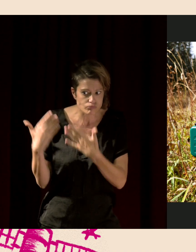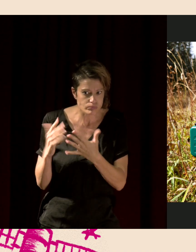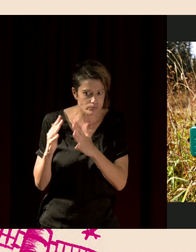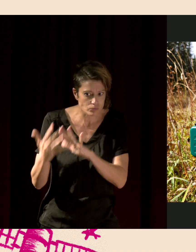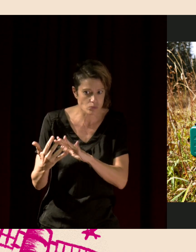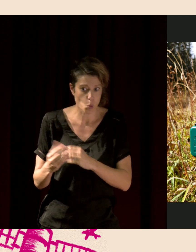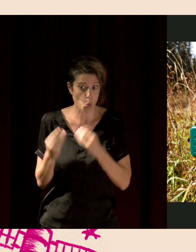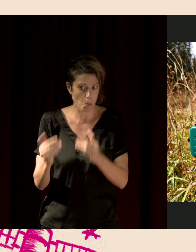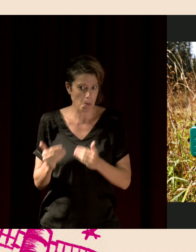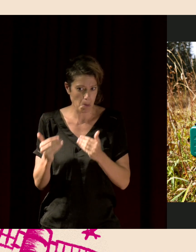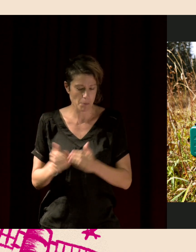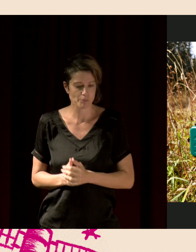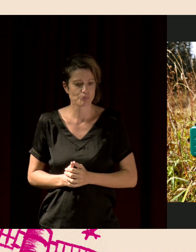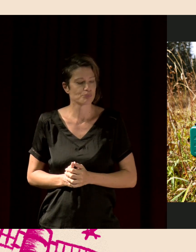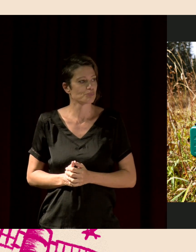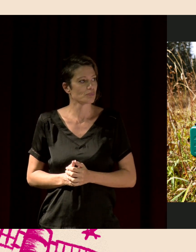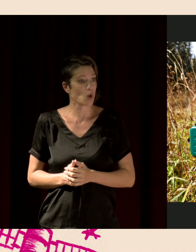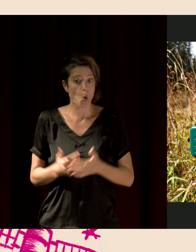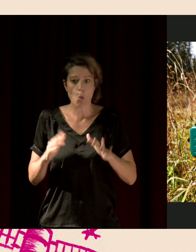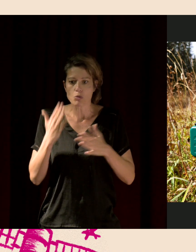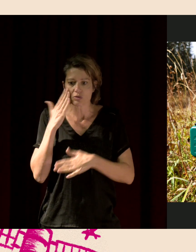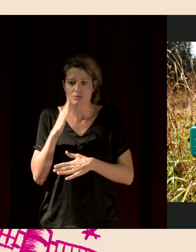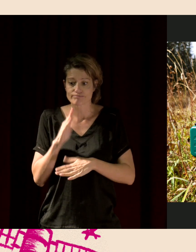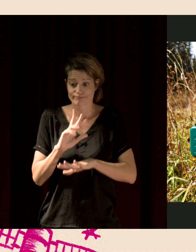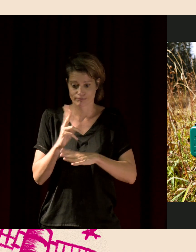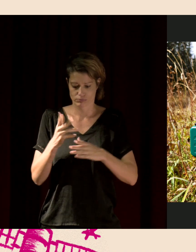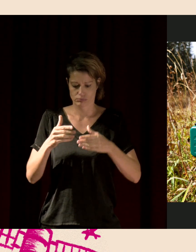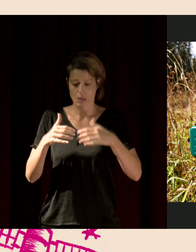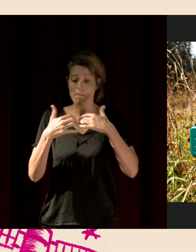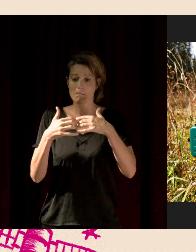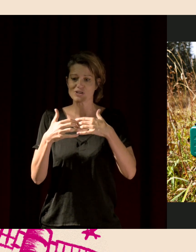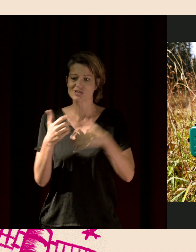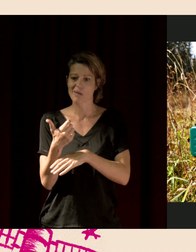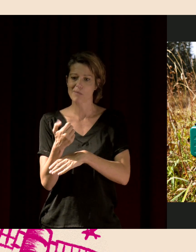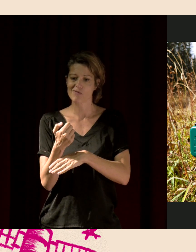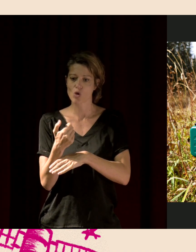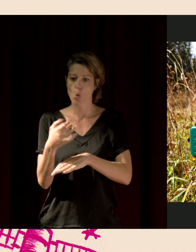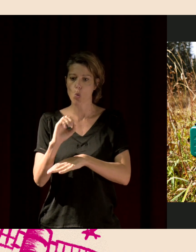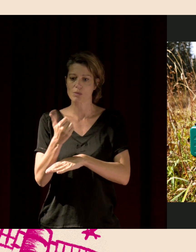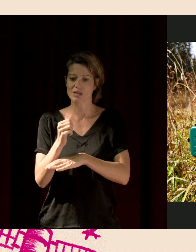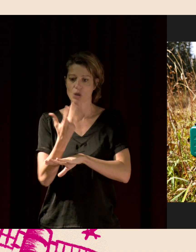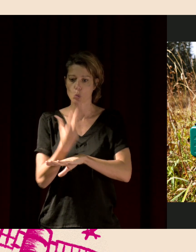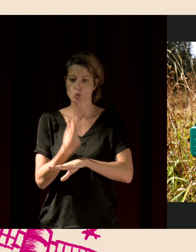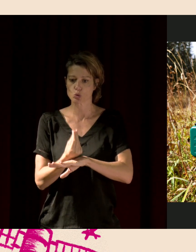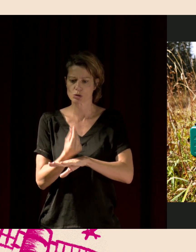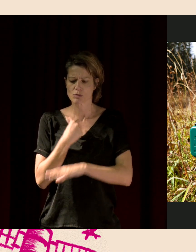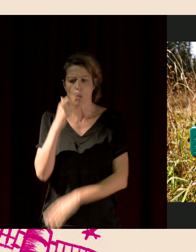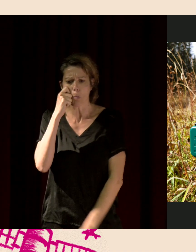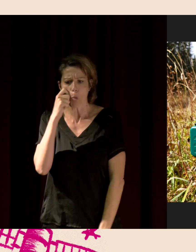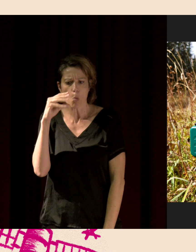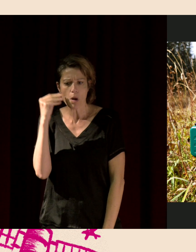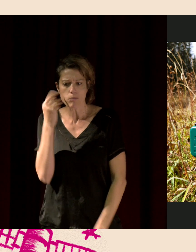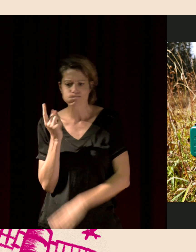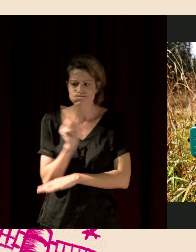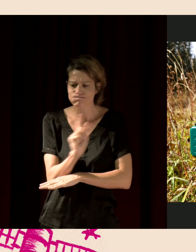temps ou dans l'espace. Alors, comment on fait ça ? On utilise des magnétophones automatiques. On ne va pas sur le terrain directement avec un microphone, comme